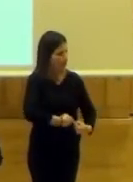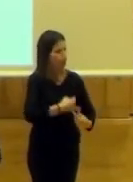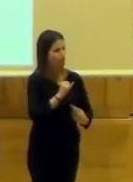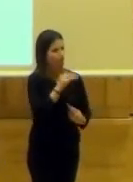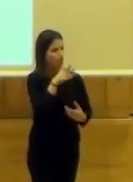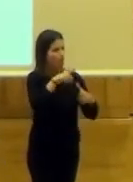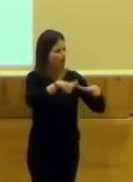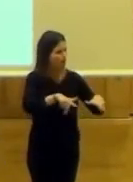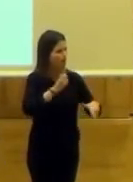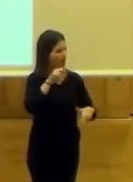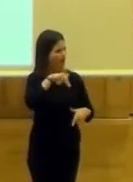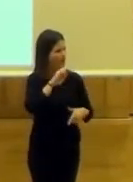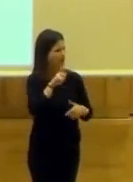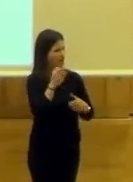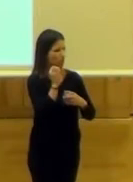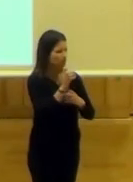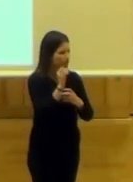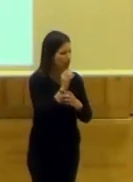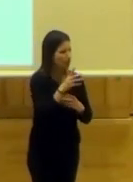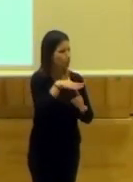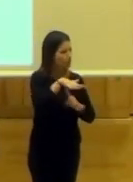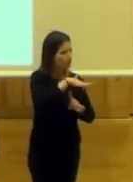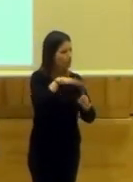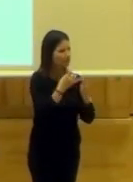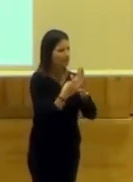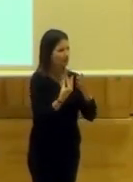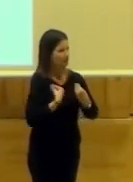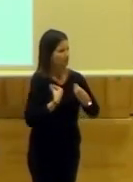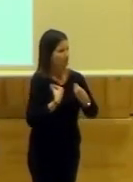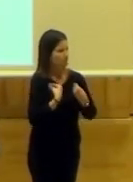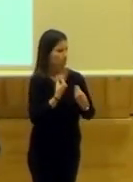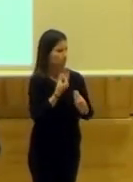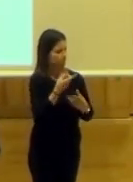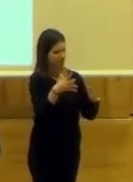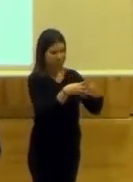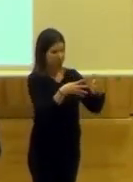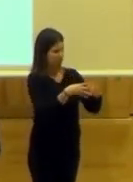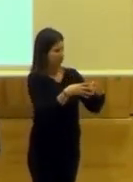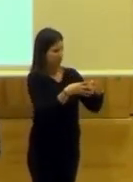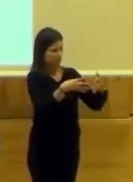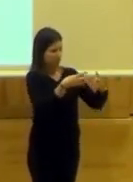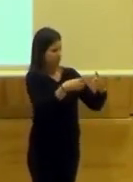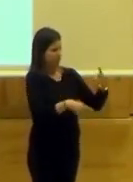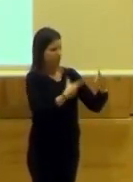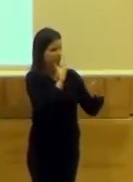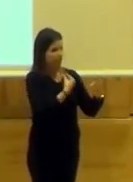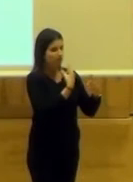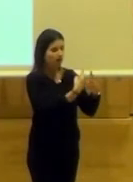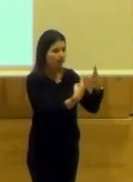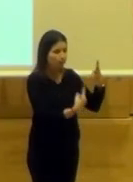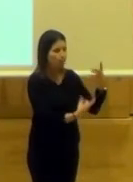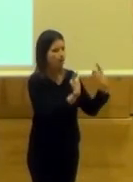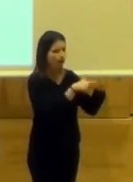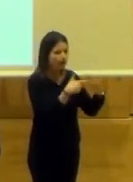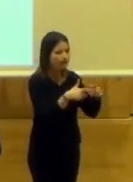del aula Emilio Herrera, el seminario de medio ambiente y calidad de vida, y la cátedra José Saramago. La estructura es muy singular, cada una de estas cátedras,